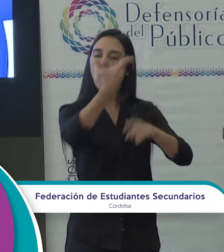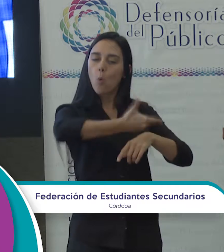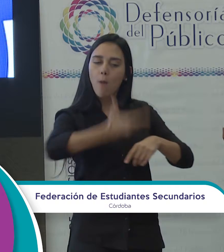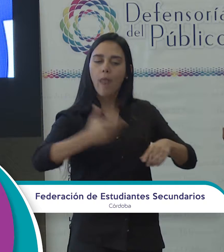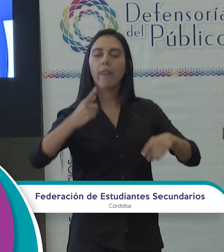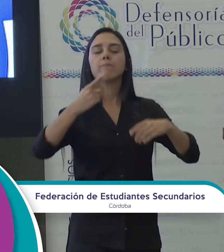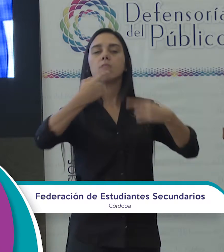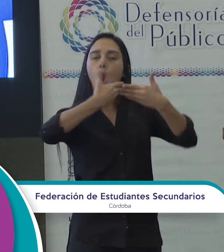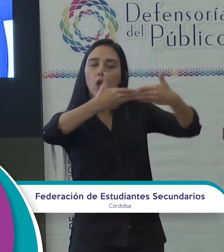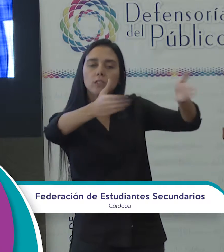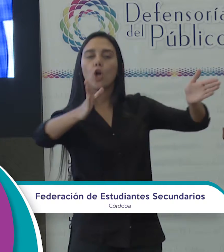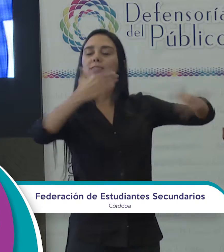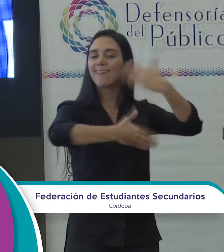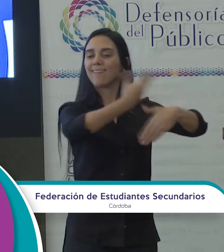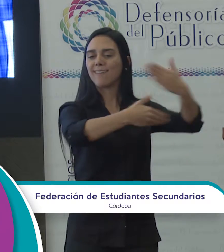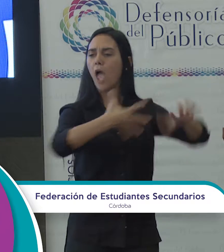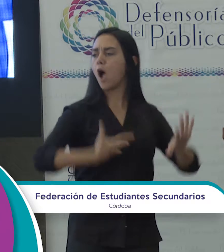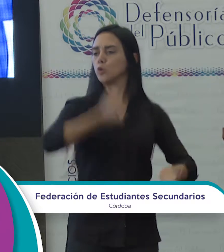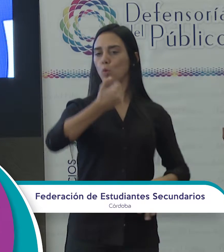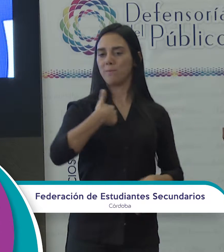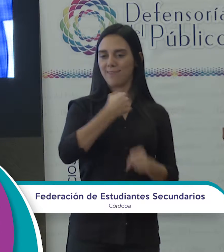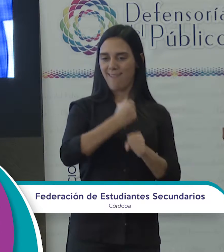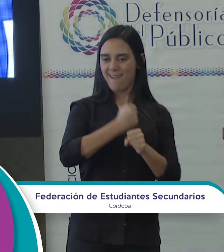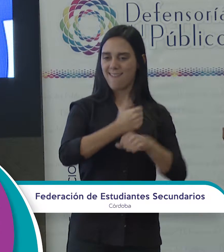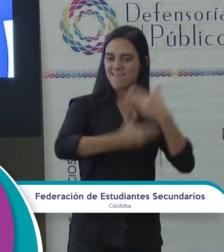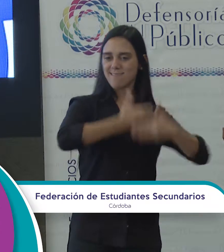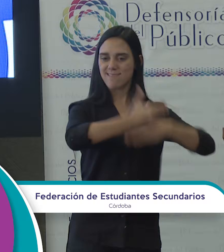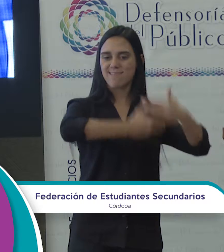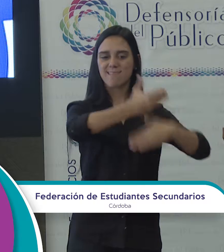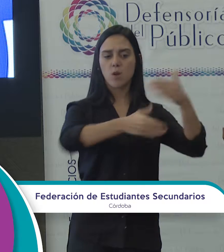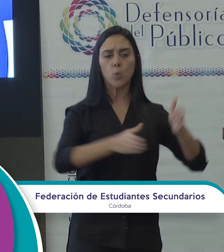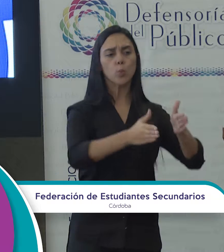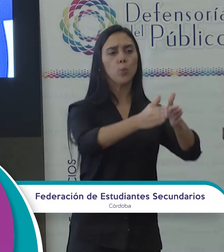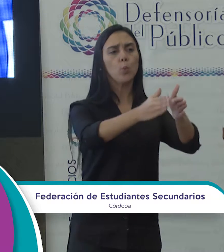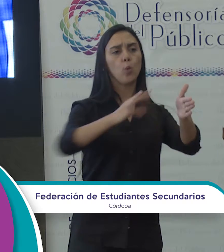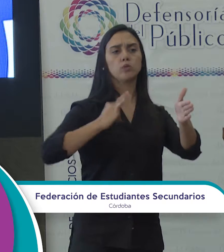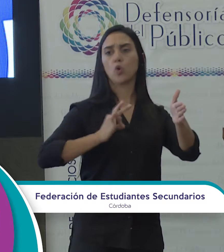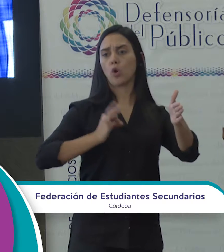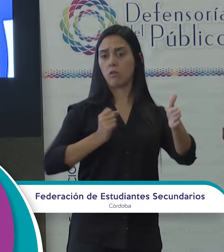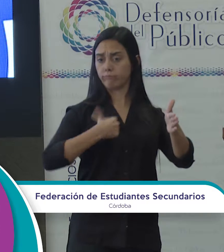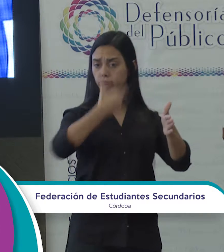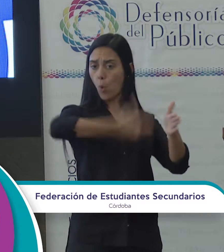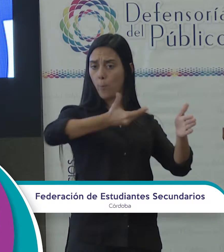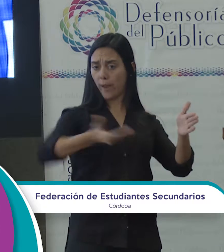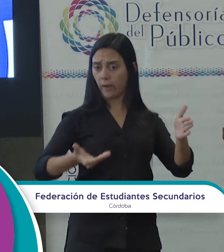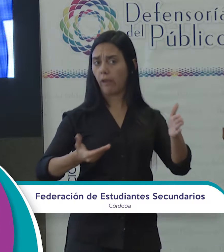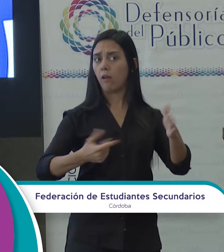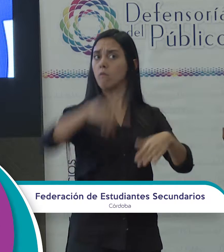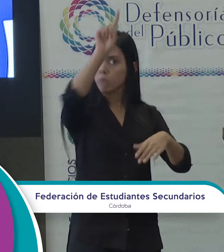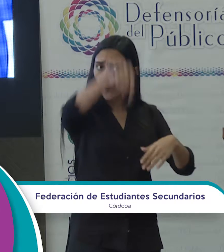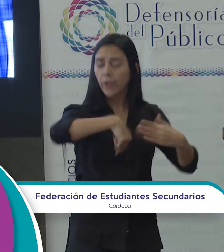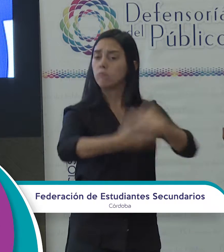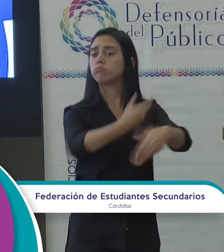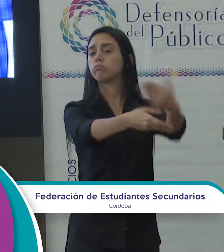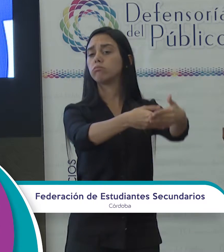horizontes, que les corresponde asumir la tarea de darle una dirección y un rumbo a la historia humana, presente y por venir. La